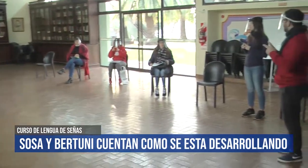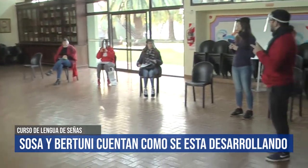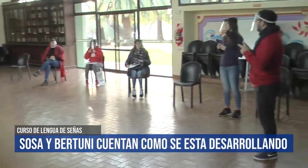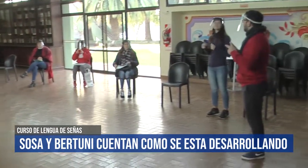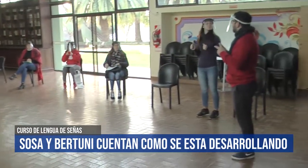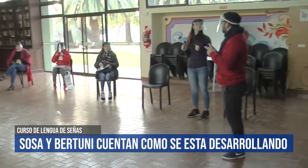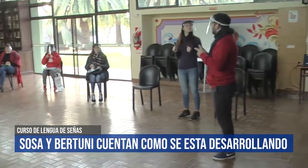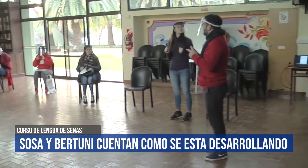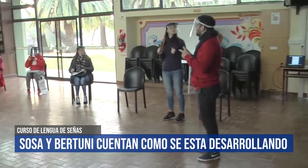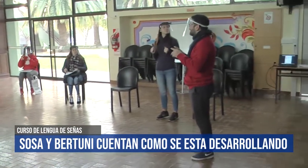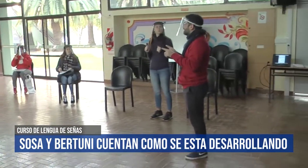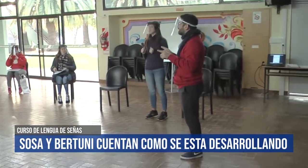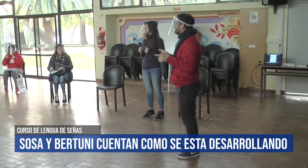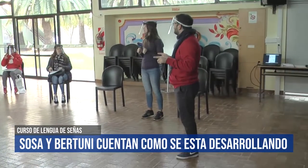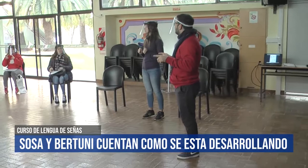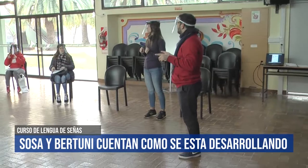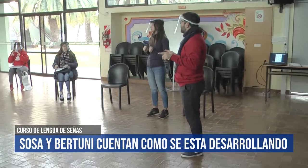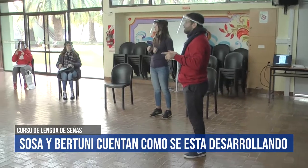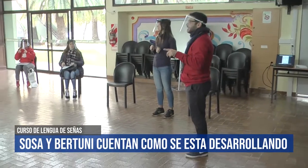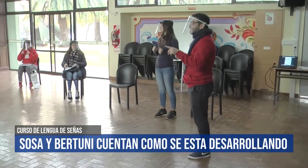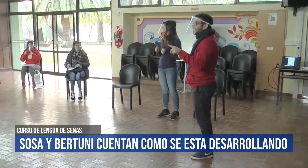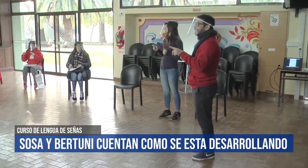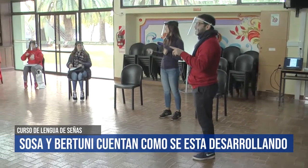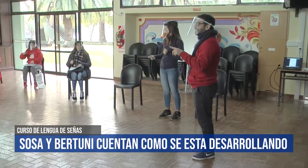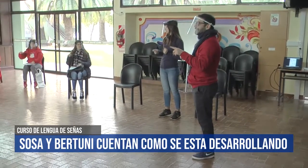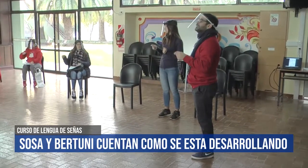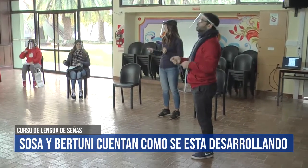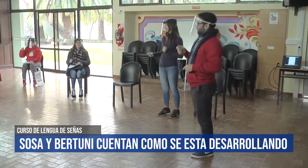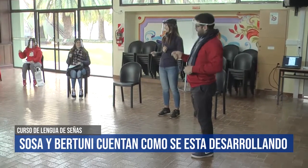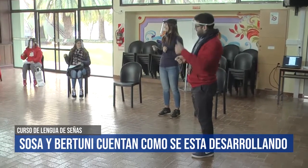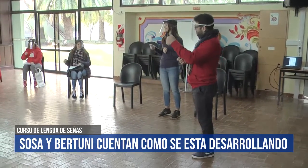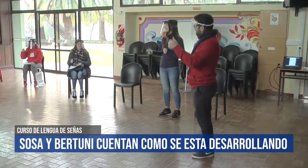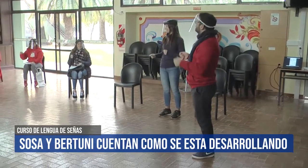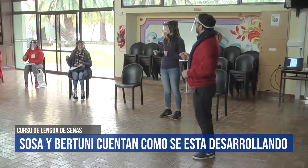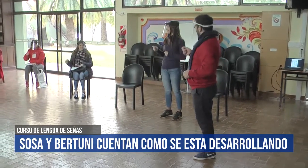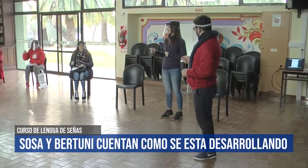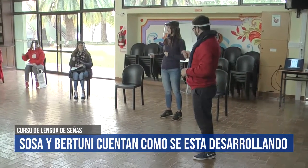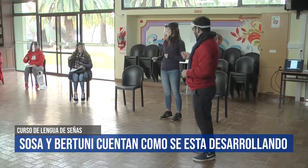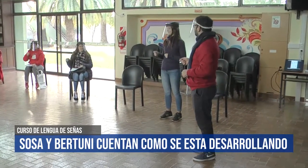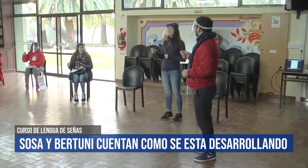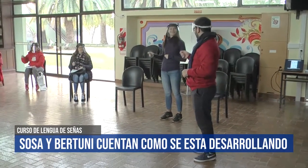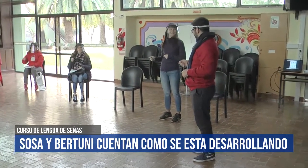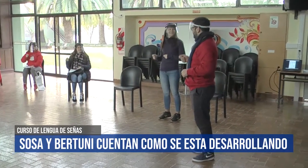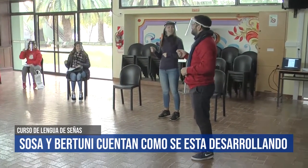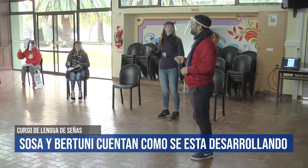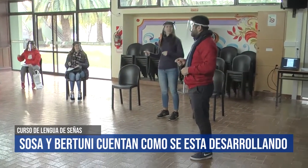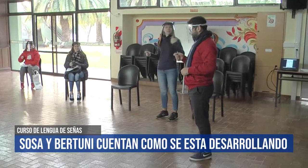Sí, pero, bueno, me falta. Pero, bueno, ahora soy instructor. Sí, tengo experiencia en eso. Y también, por ahí,